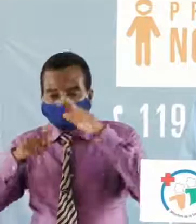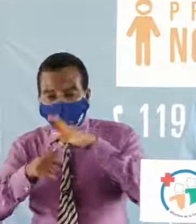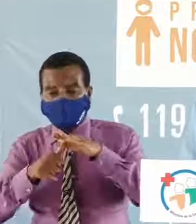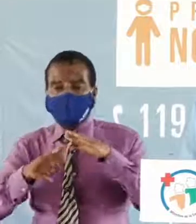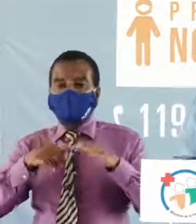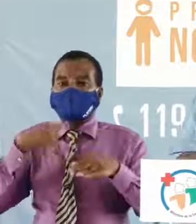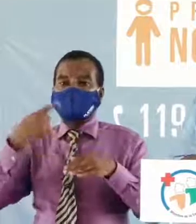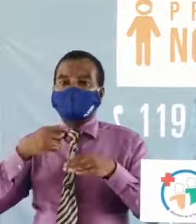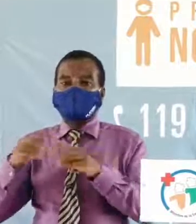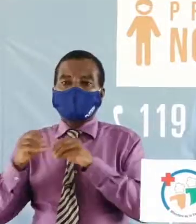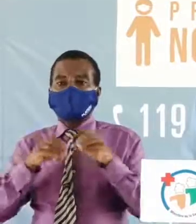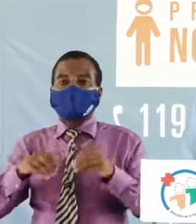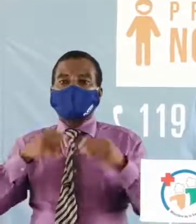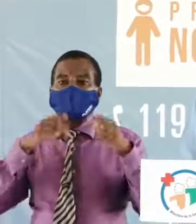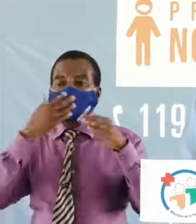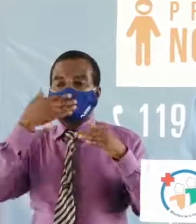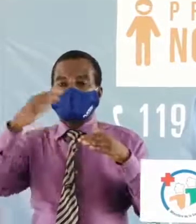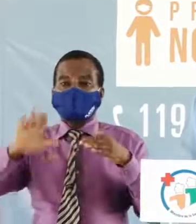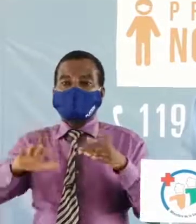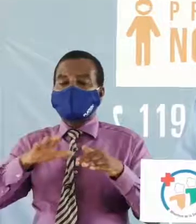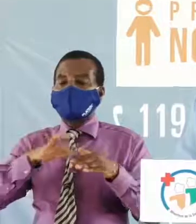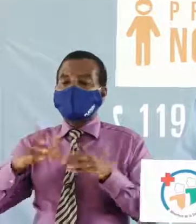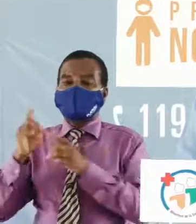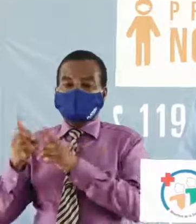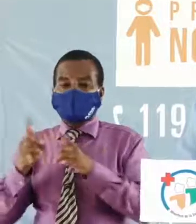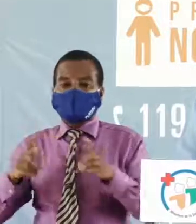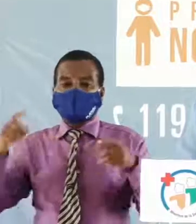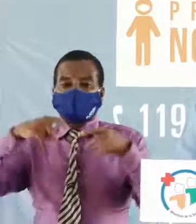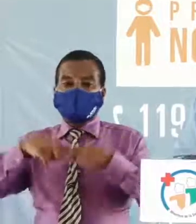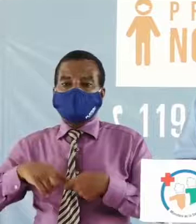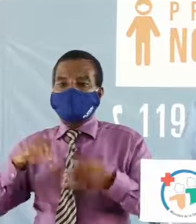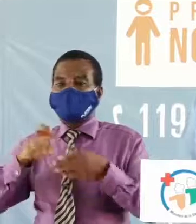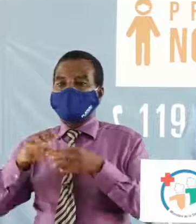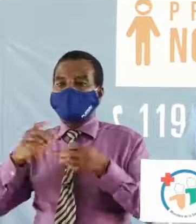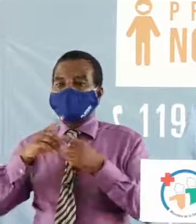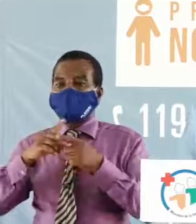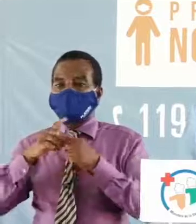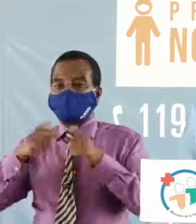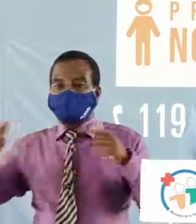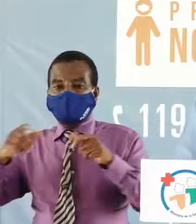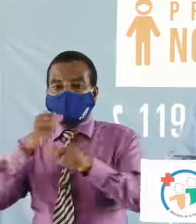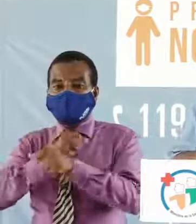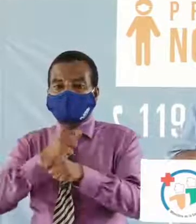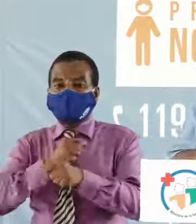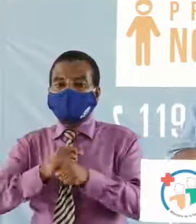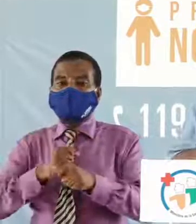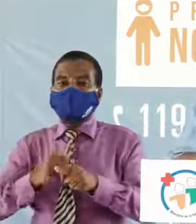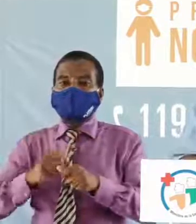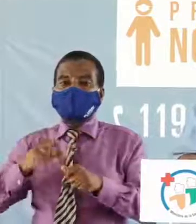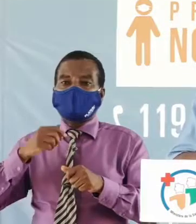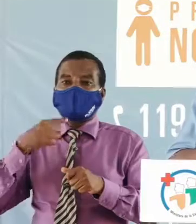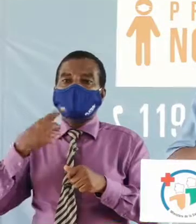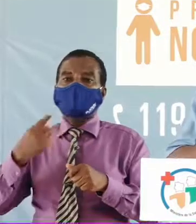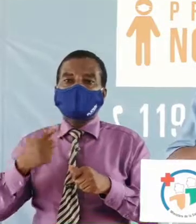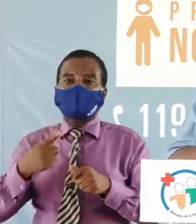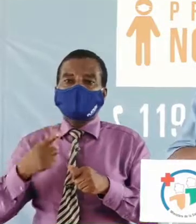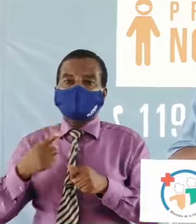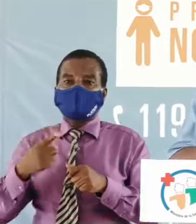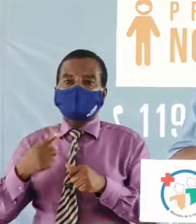qui mettent en mal les dispositions liées à l'isolement du grand abidjan qui sont j'allais dire